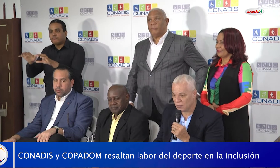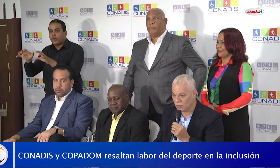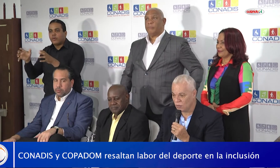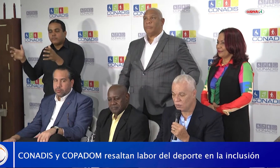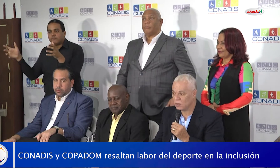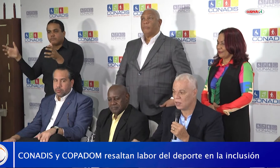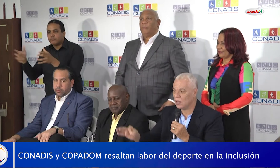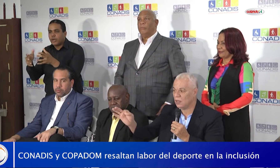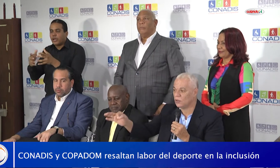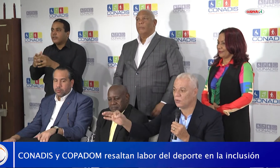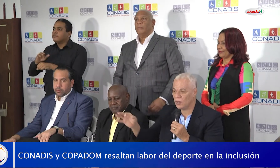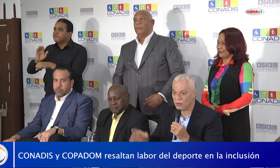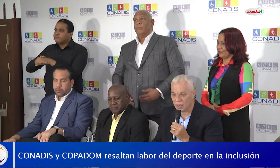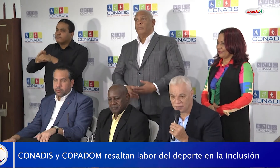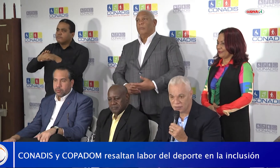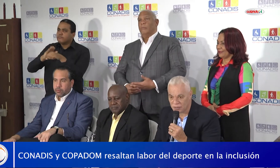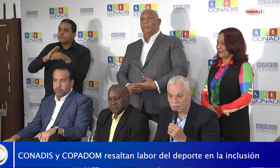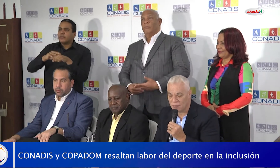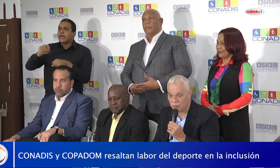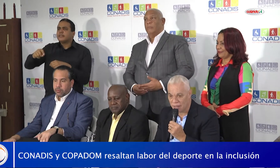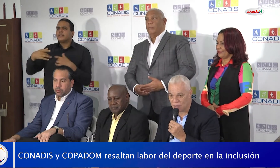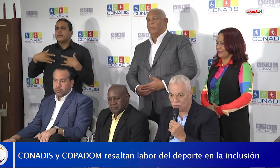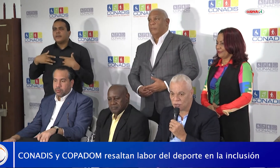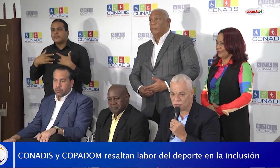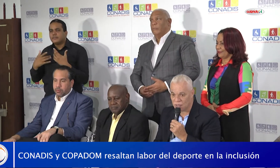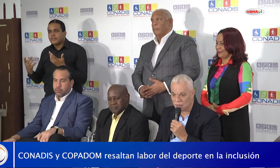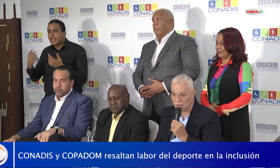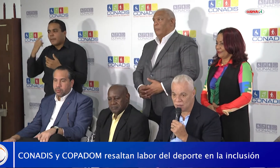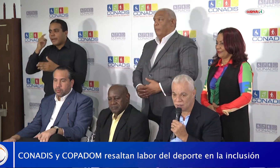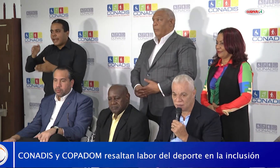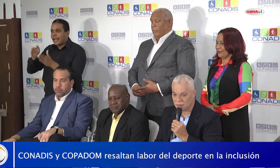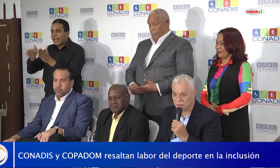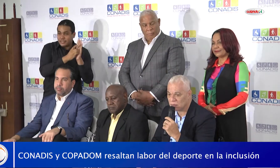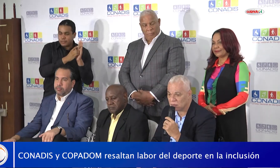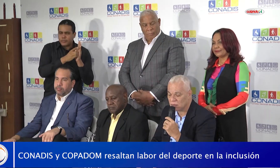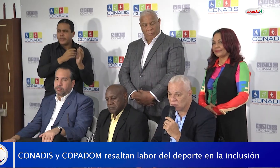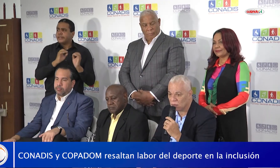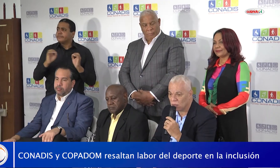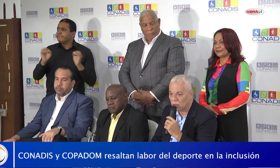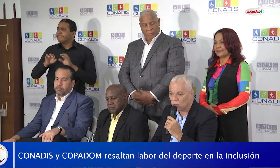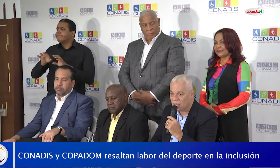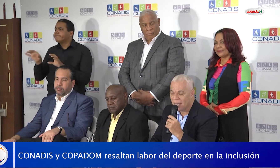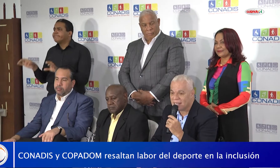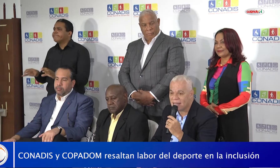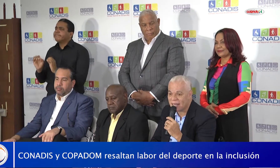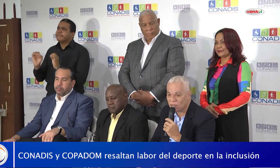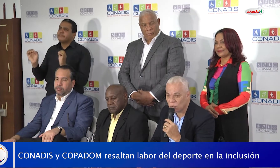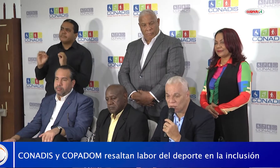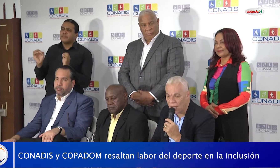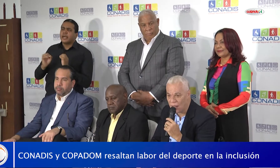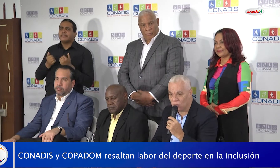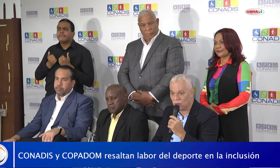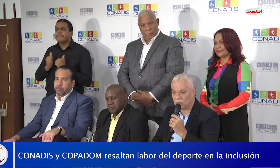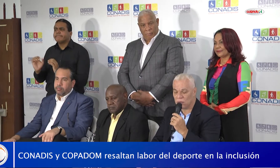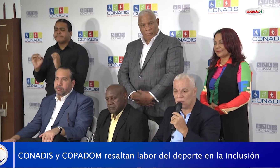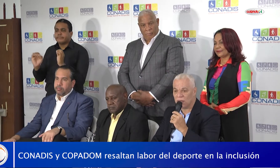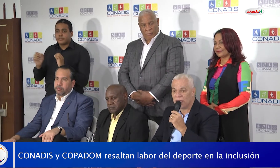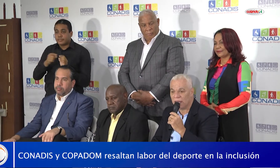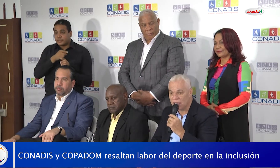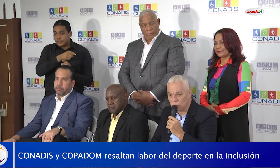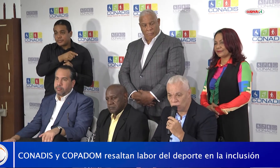comunicación, esto es lo que necesitamos para nuestros atletas. Ese resultado